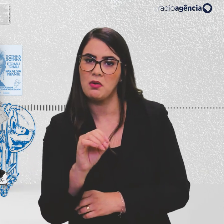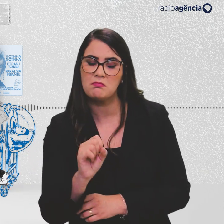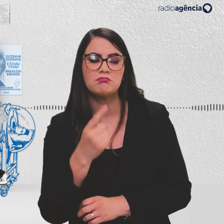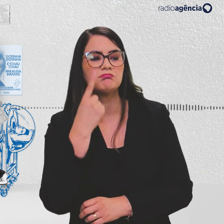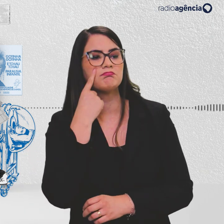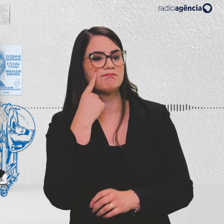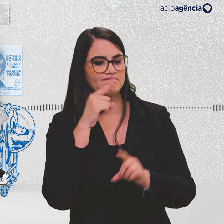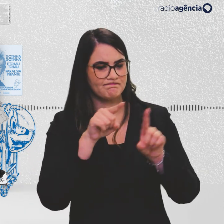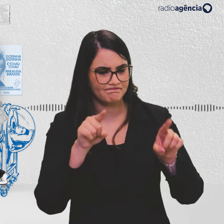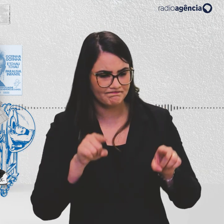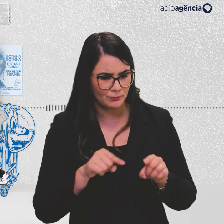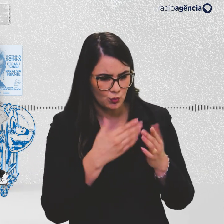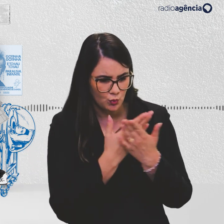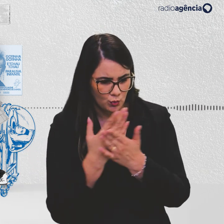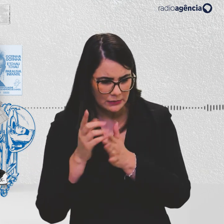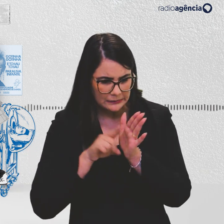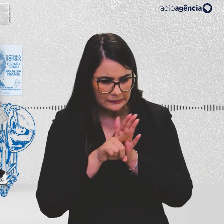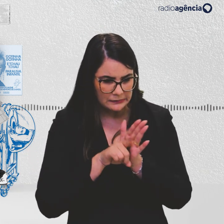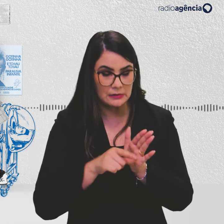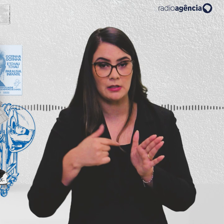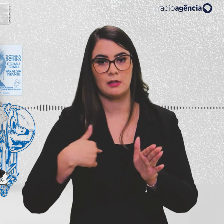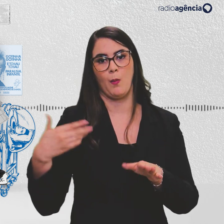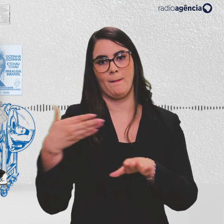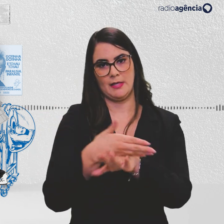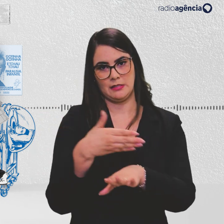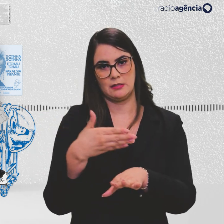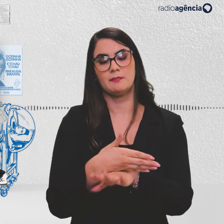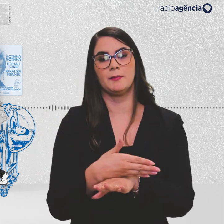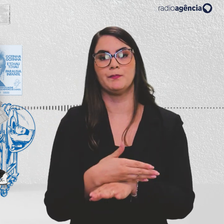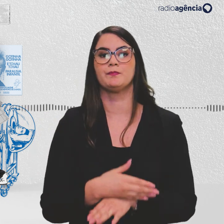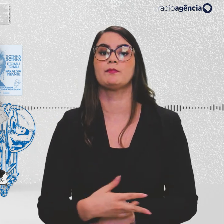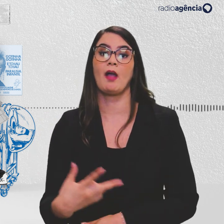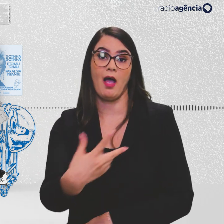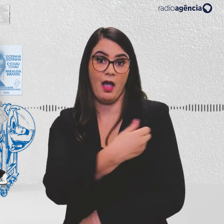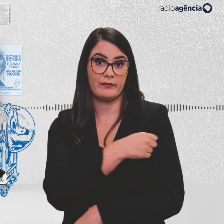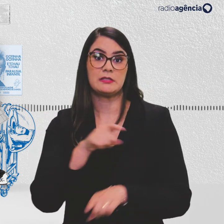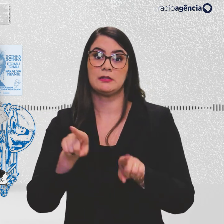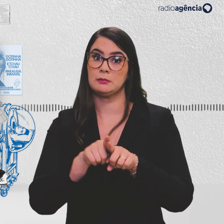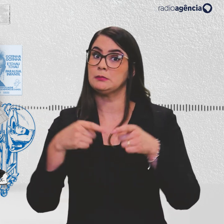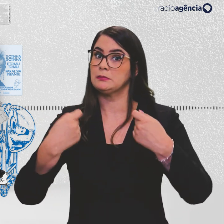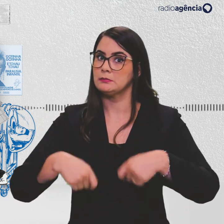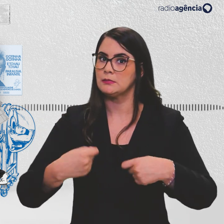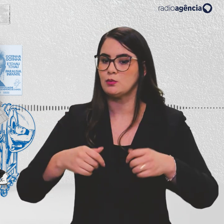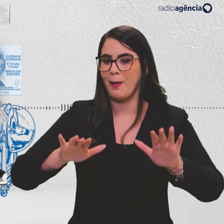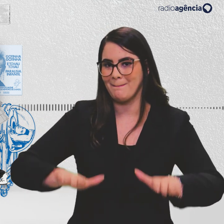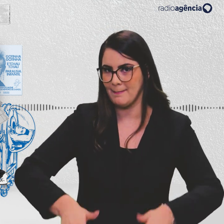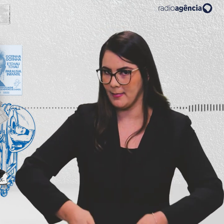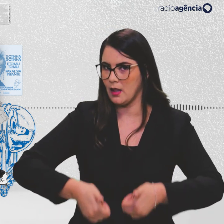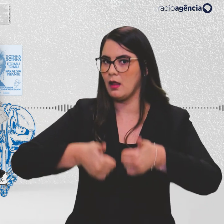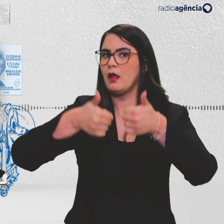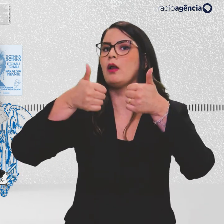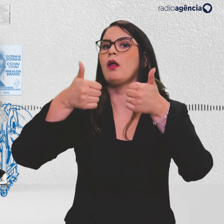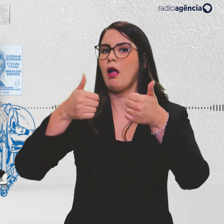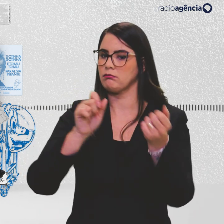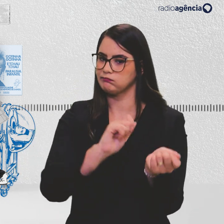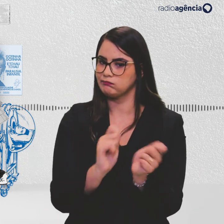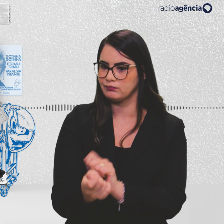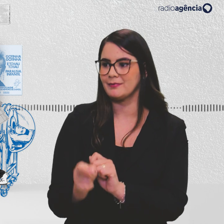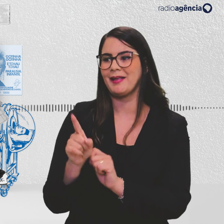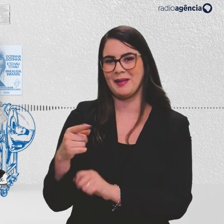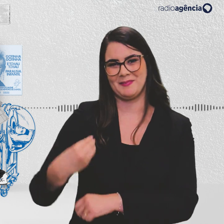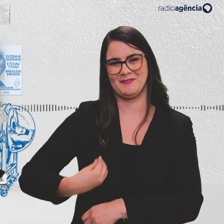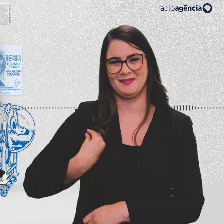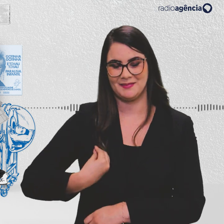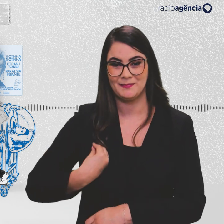nesse laboratório e eu tive a participação. A vacina também precisou ser aperfeiçoada e ele estava presente.